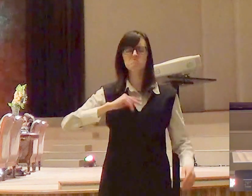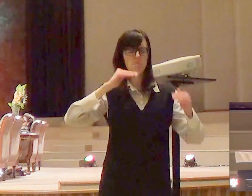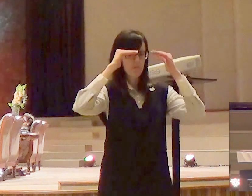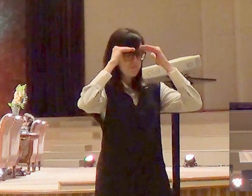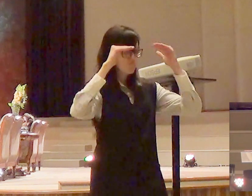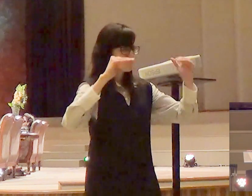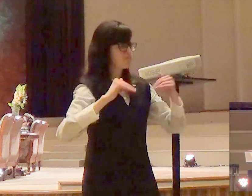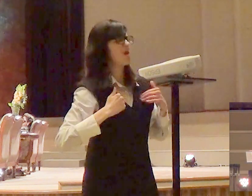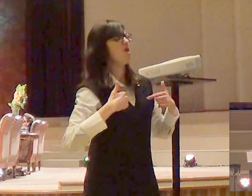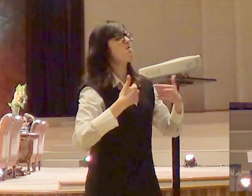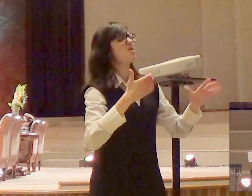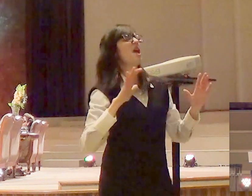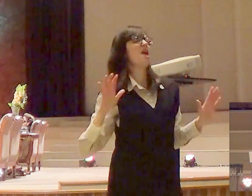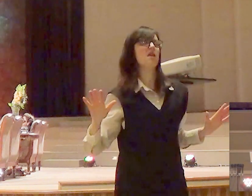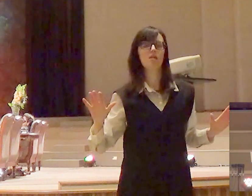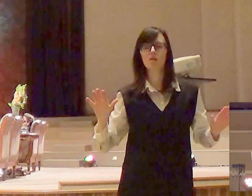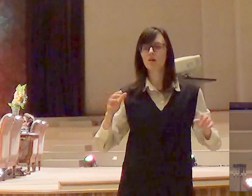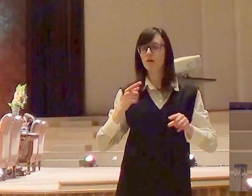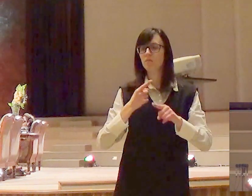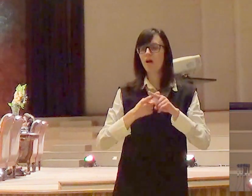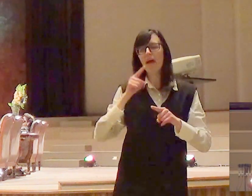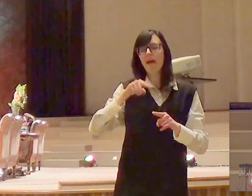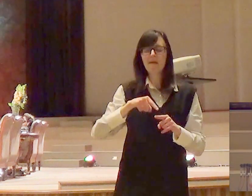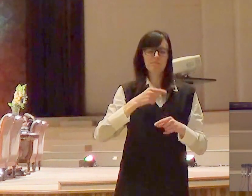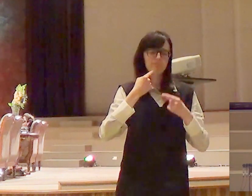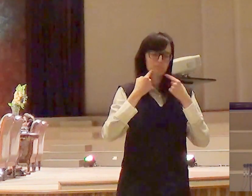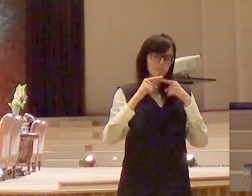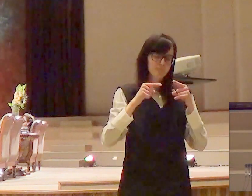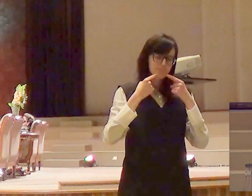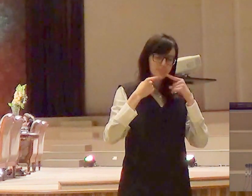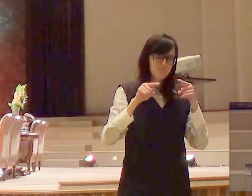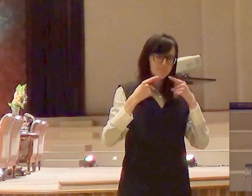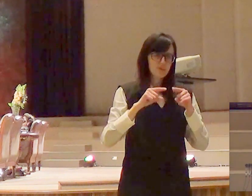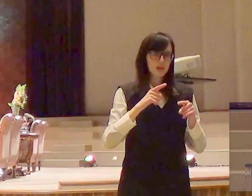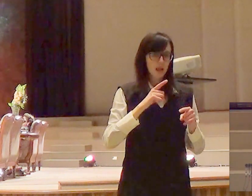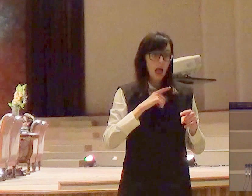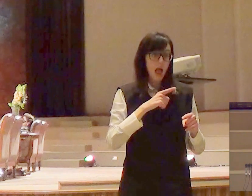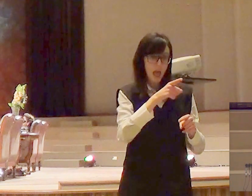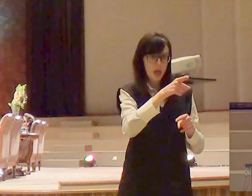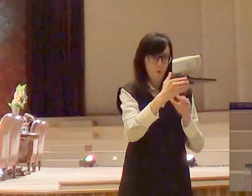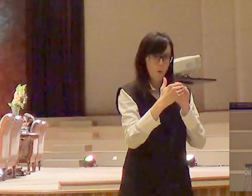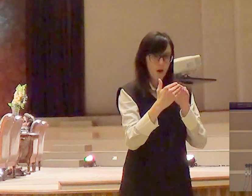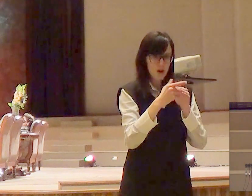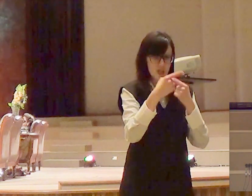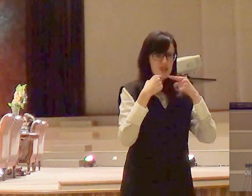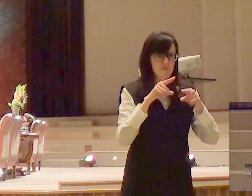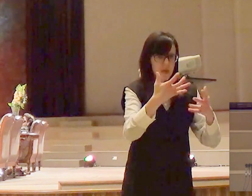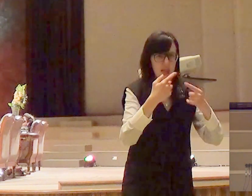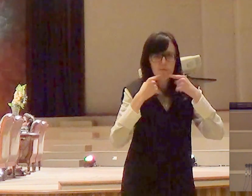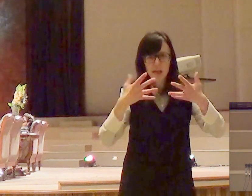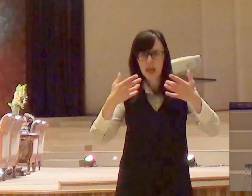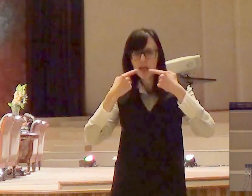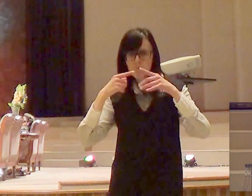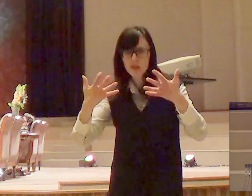entre murmuração e cooptação que forma um grupo que fortalece a nossa nova teologia